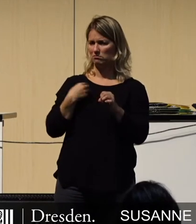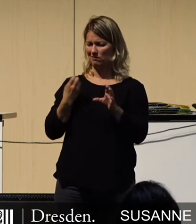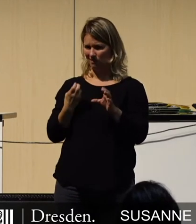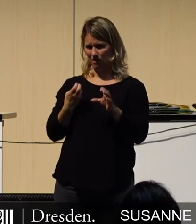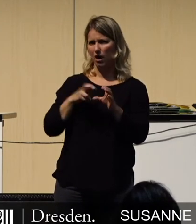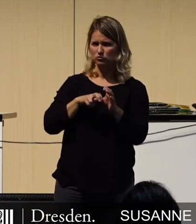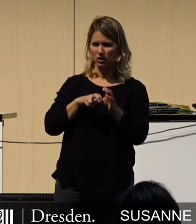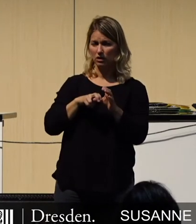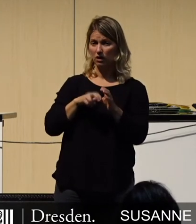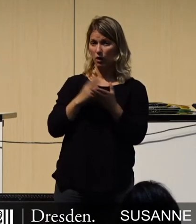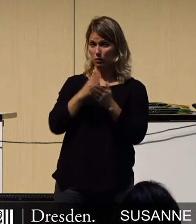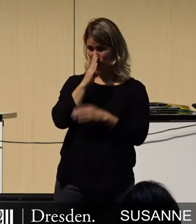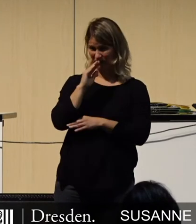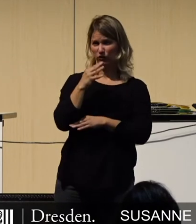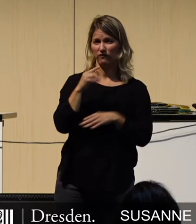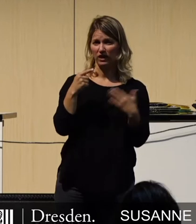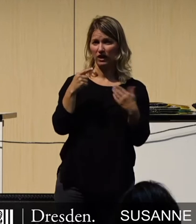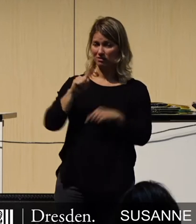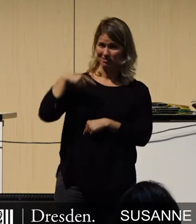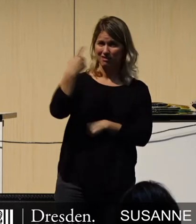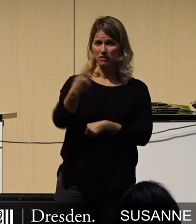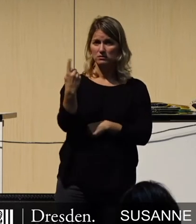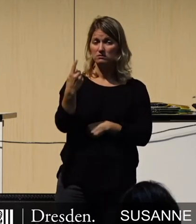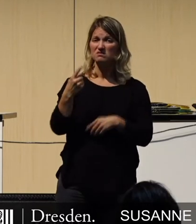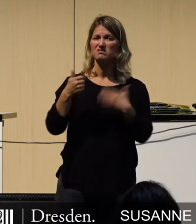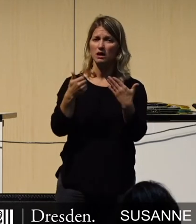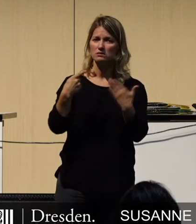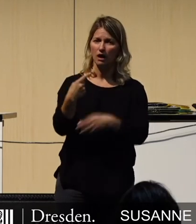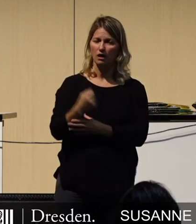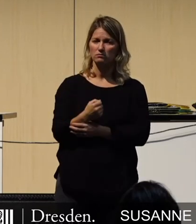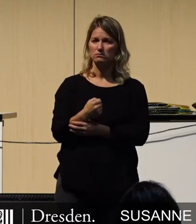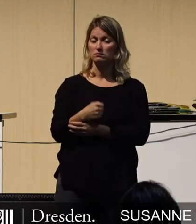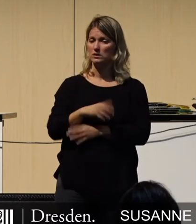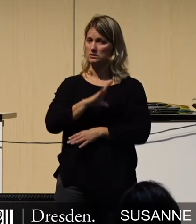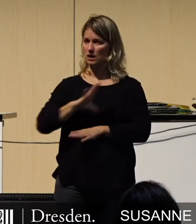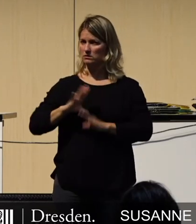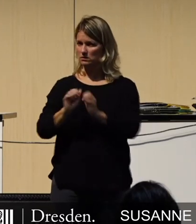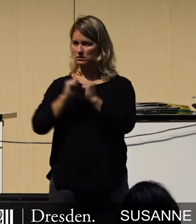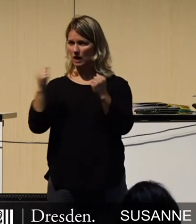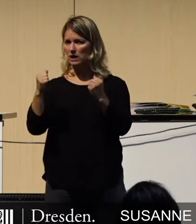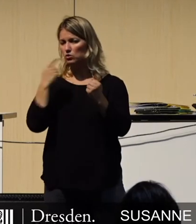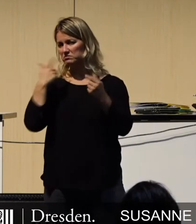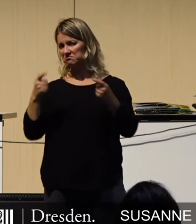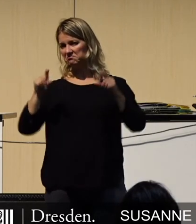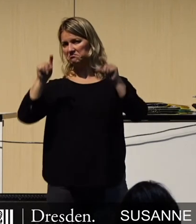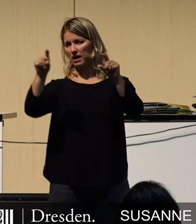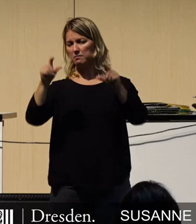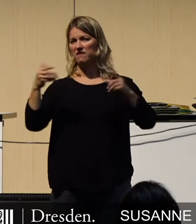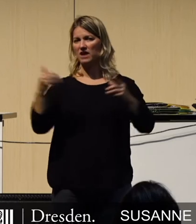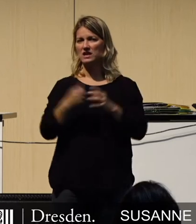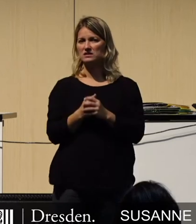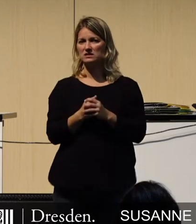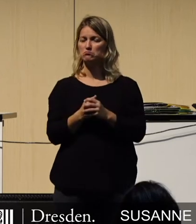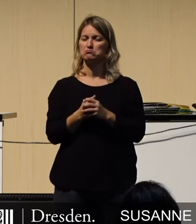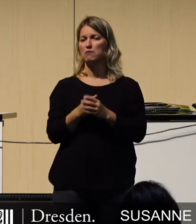kommt 6G. Die Sächsische Zeitung kontert mit einem ganz anderen Aufmacher. Sie schreibt nämlich ziemlich